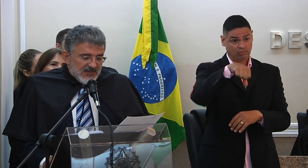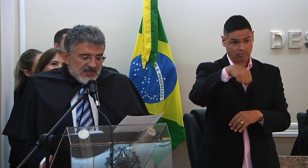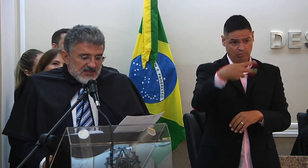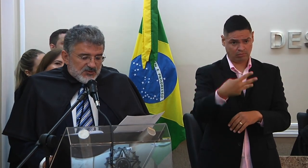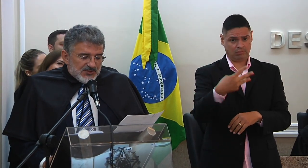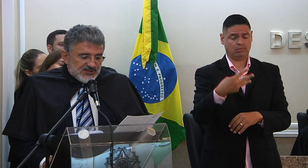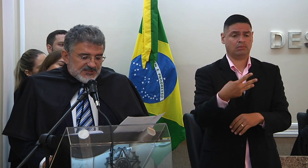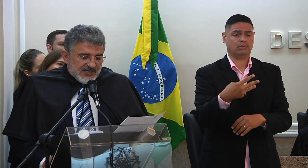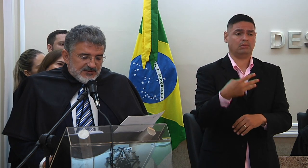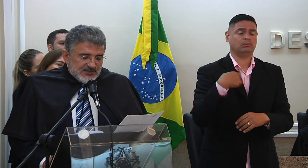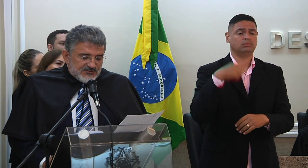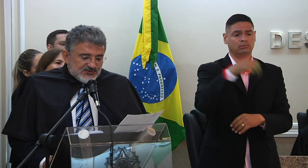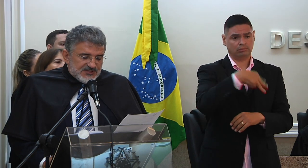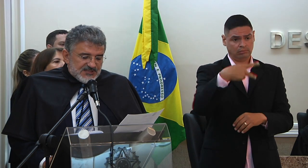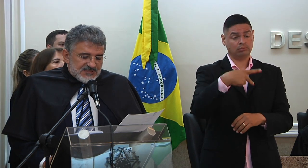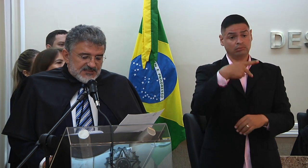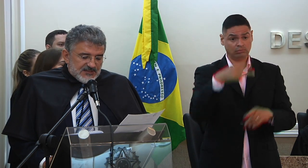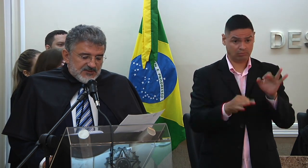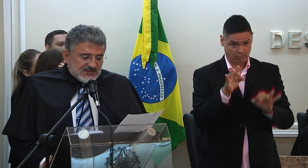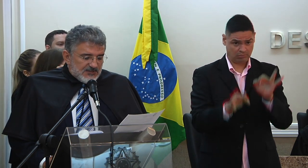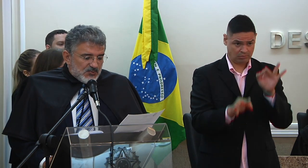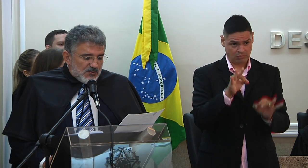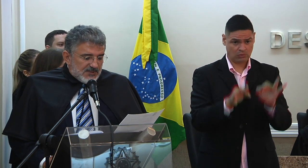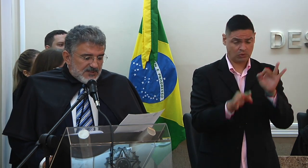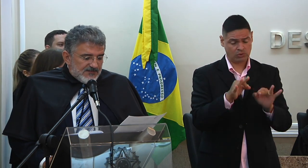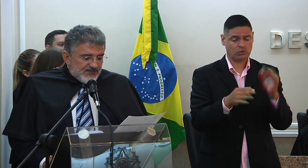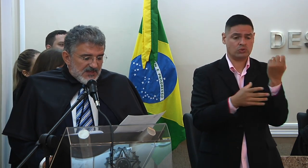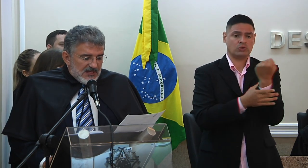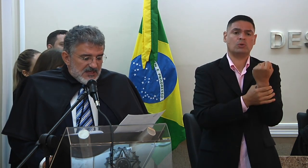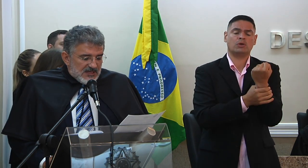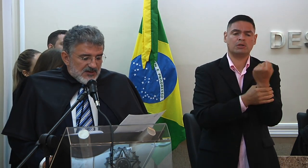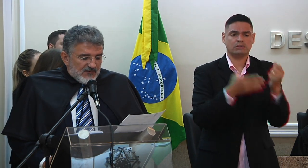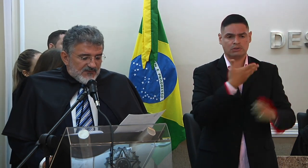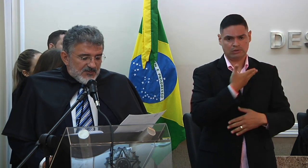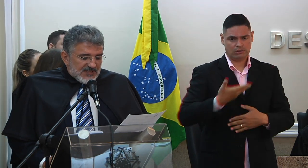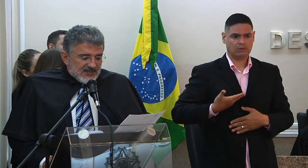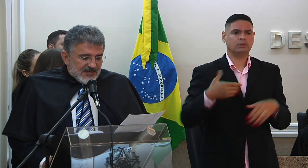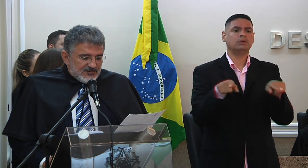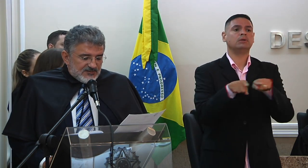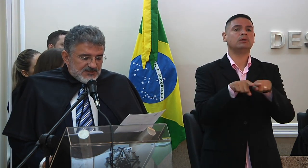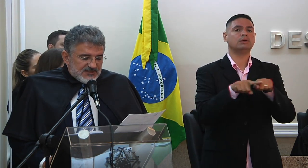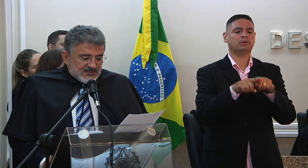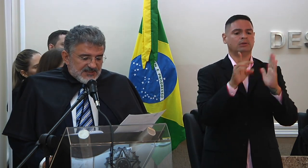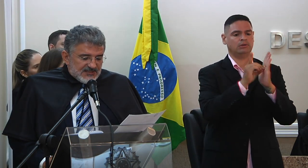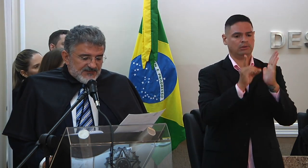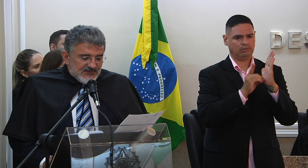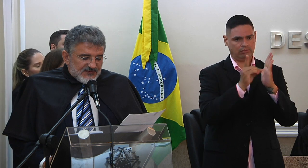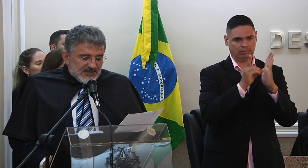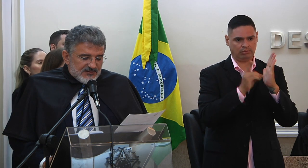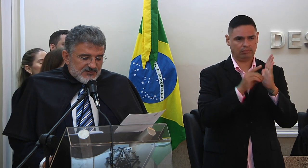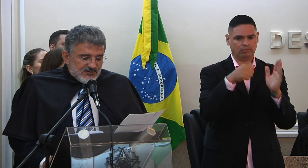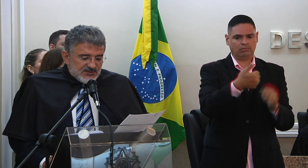do ministério da justiça e segurança pública e conforme decreto de 16 de fevereiro de